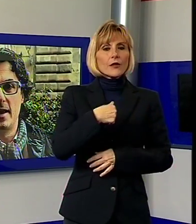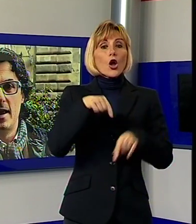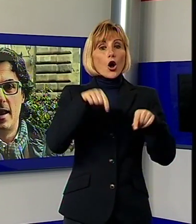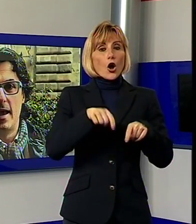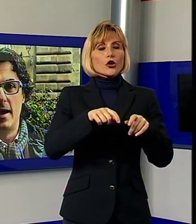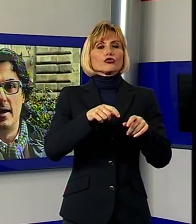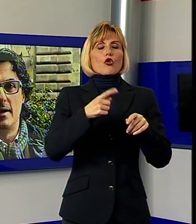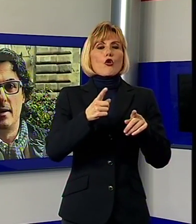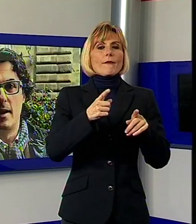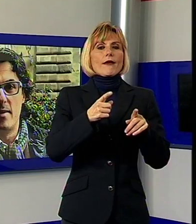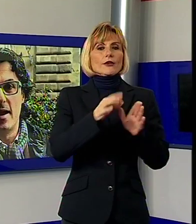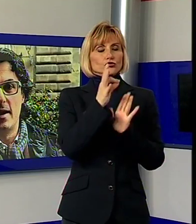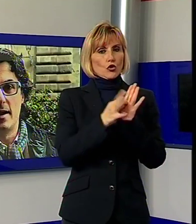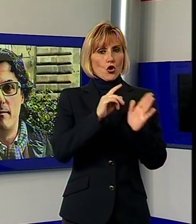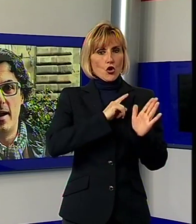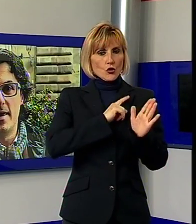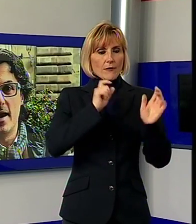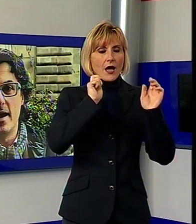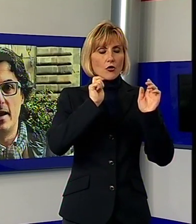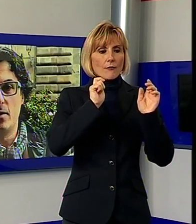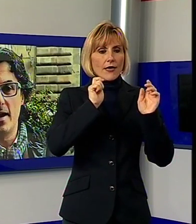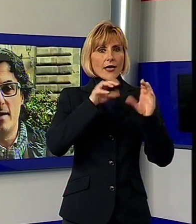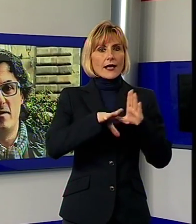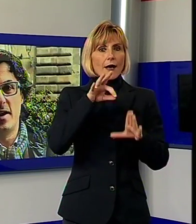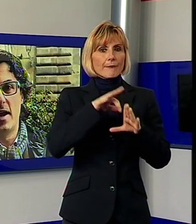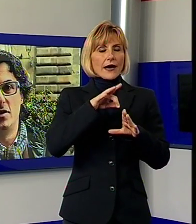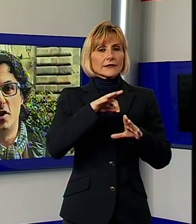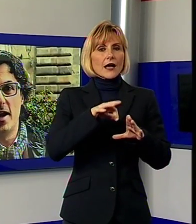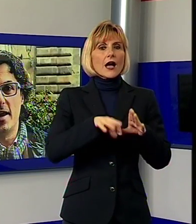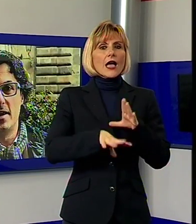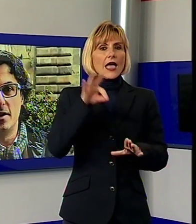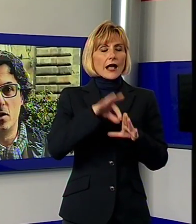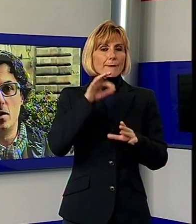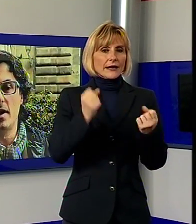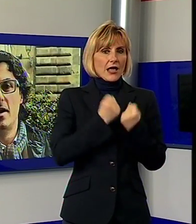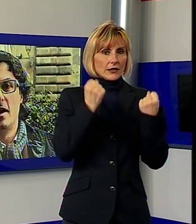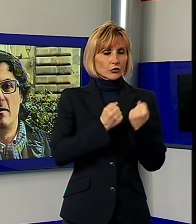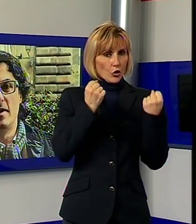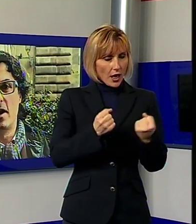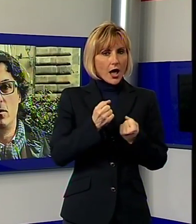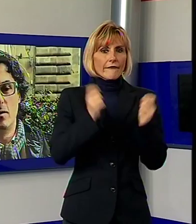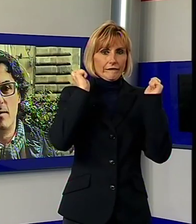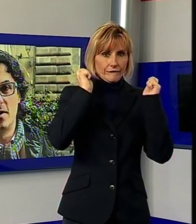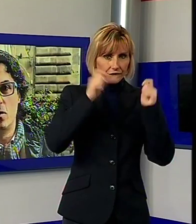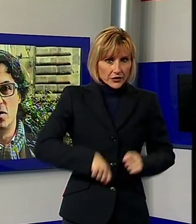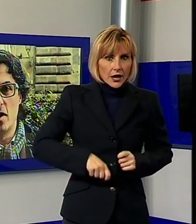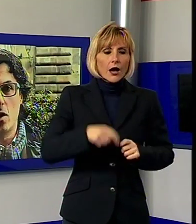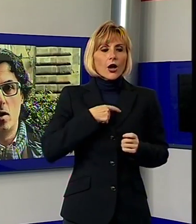la mia campagna elettorale che mi vedrà girare i territori, che mi vedrà continuare il percorso che ho